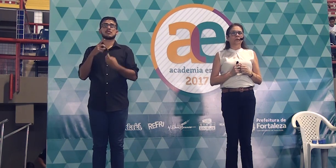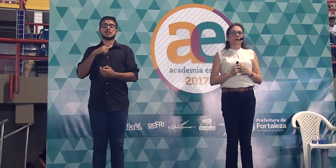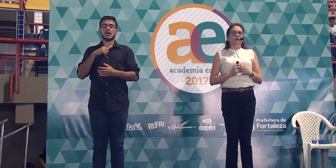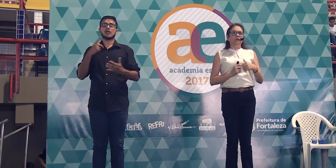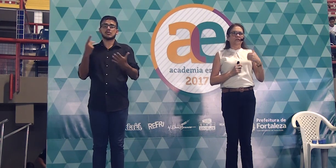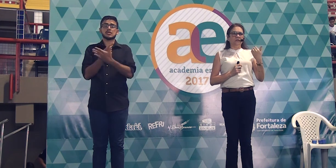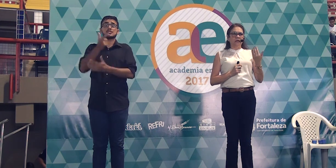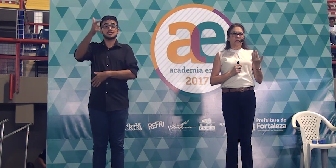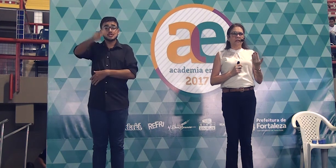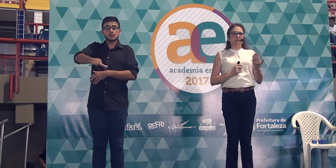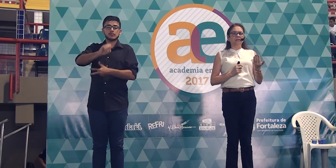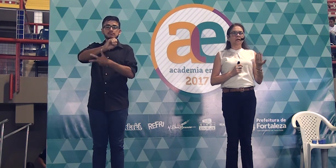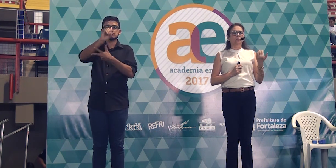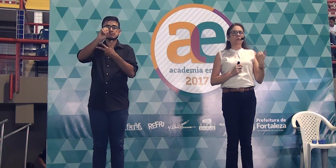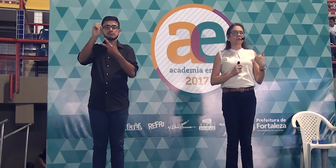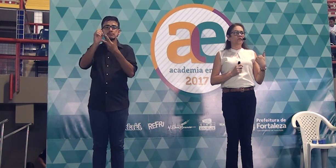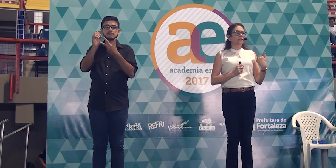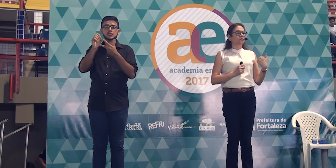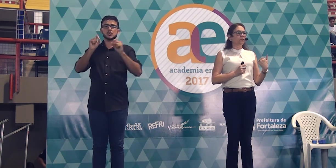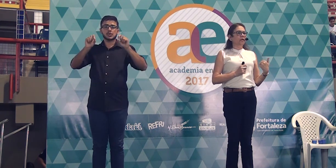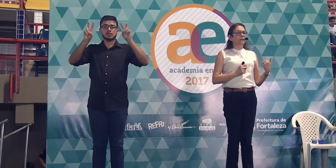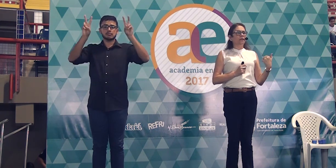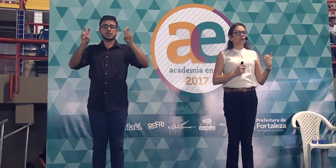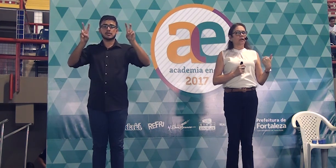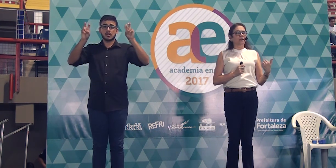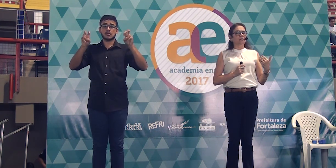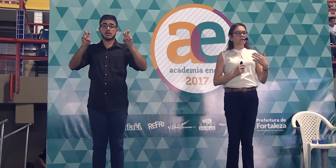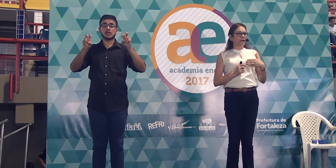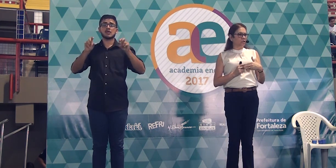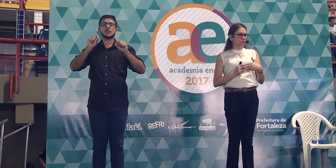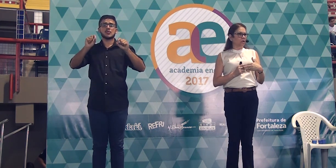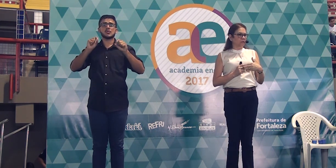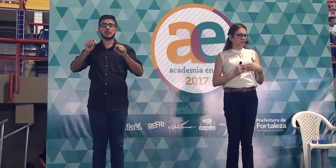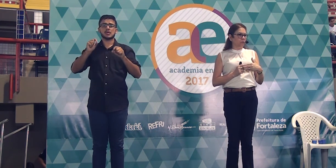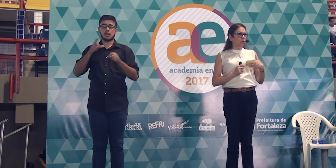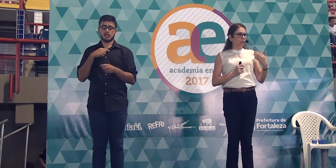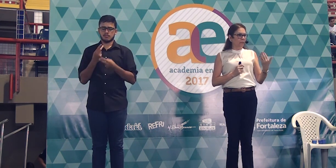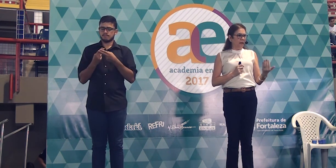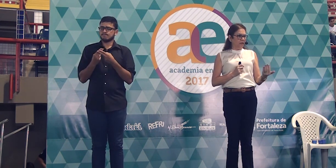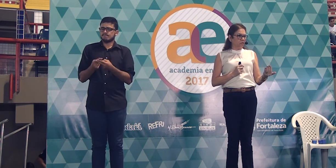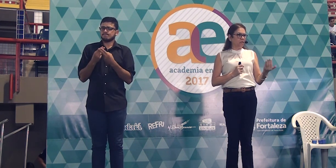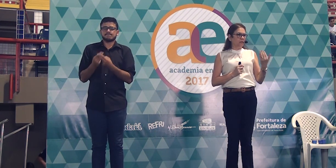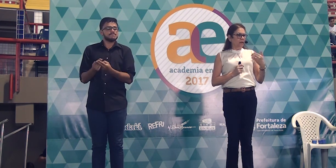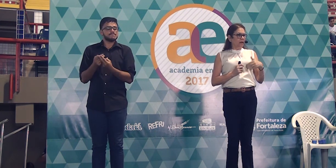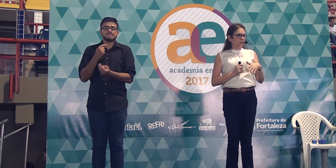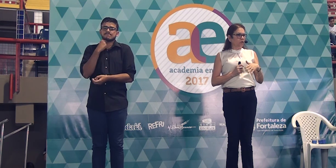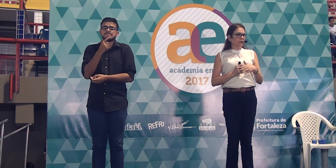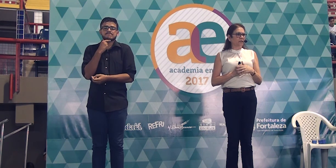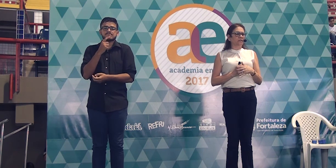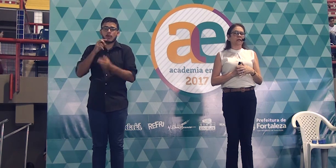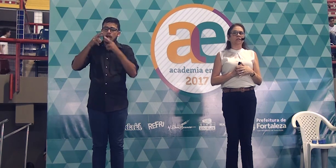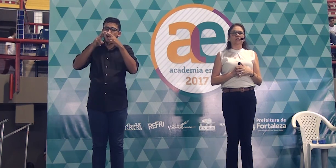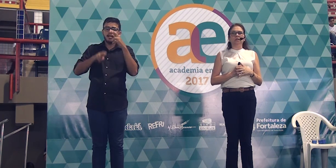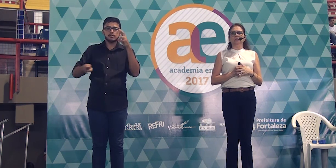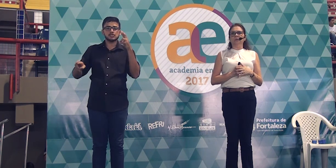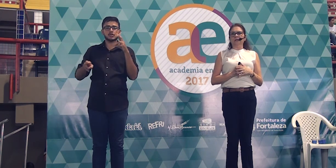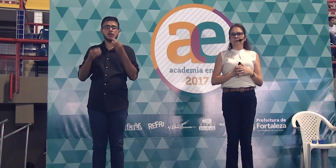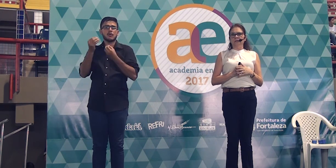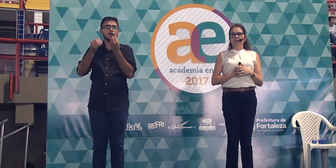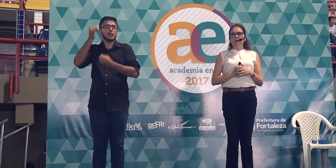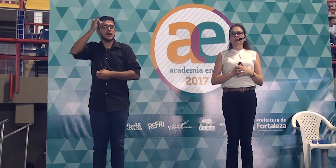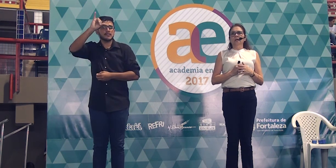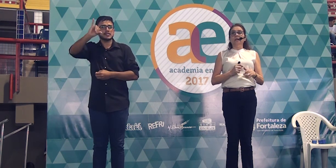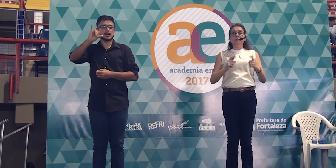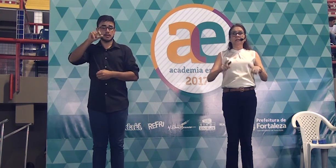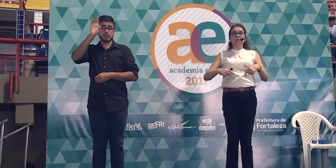Brasil que fizeram a redação fez o tema a intolerância religiosa, o combate à intolerância religiosa no